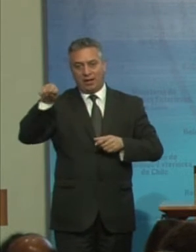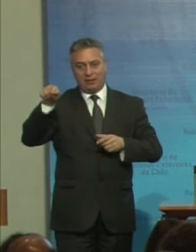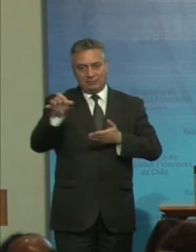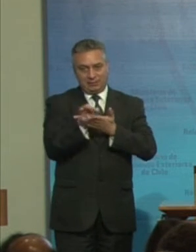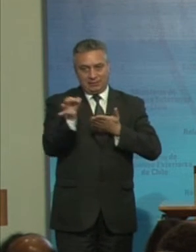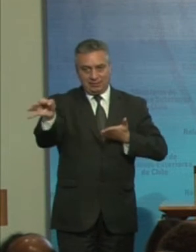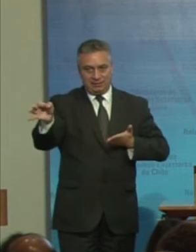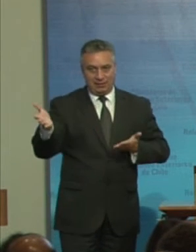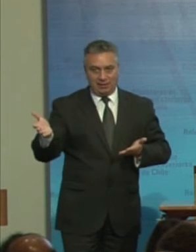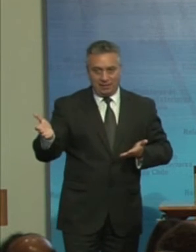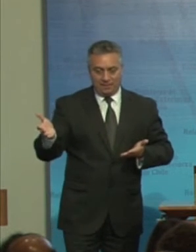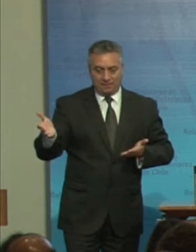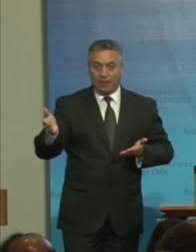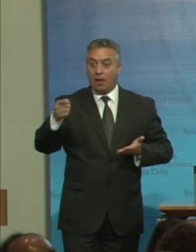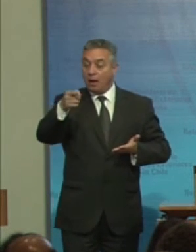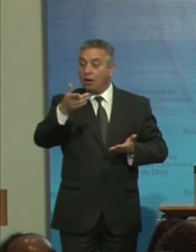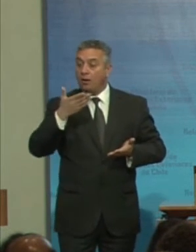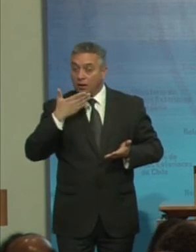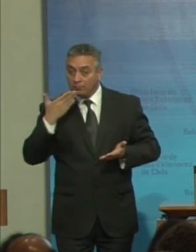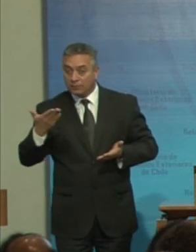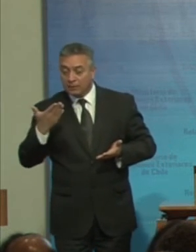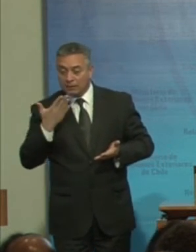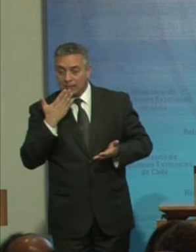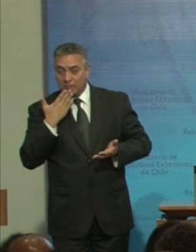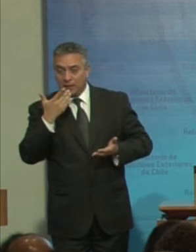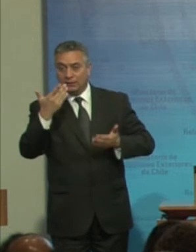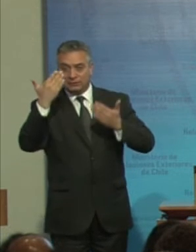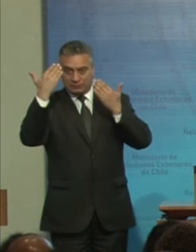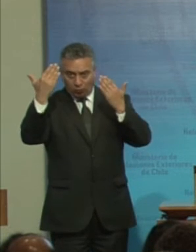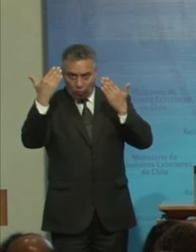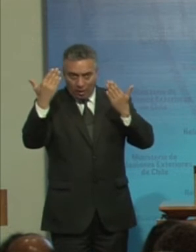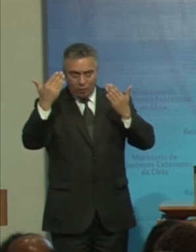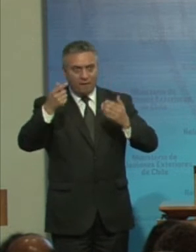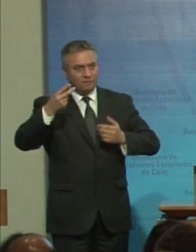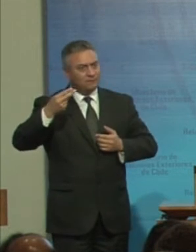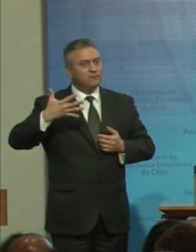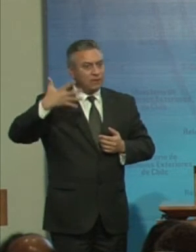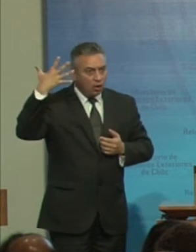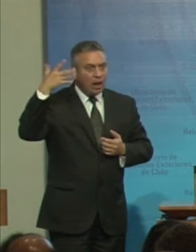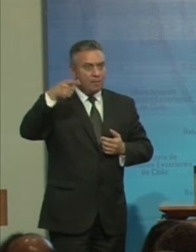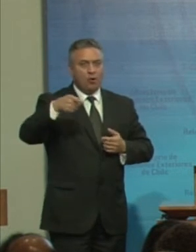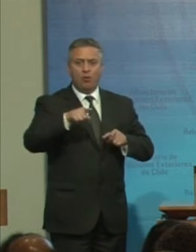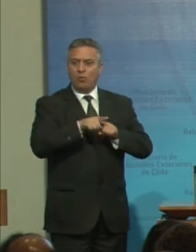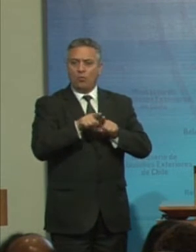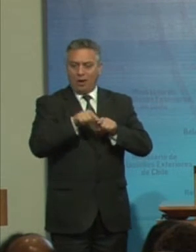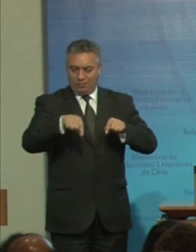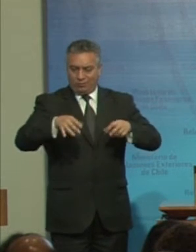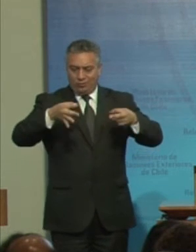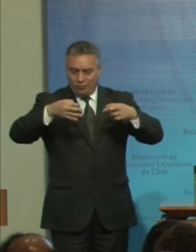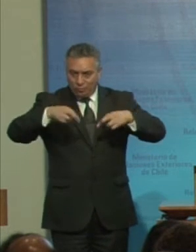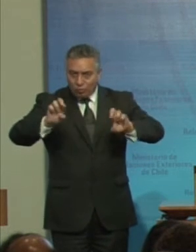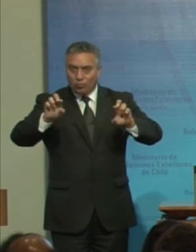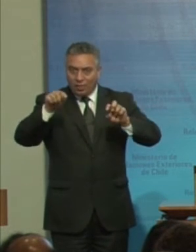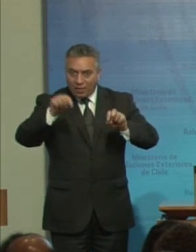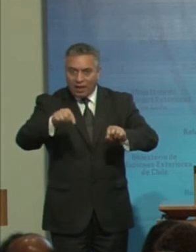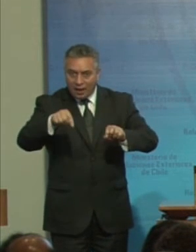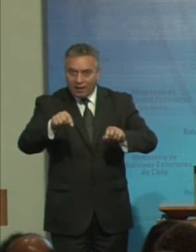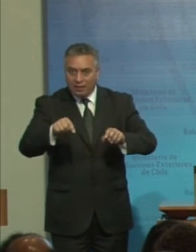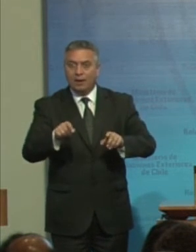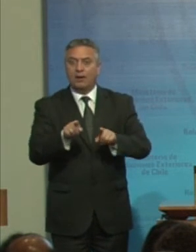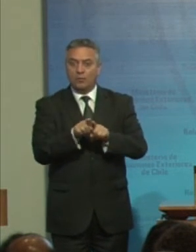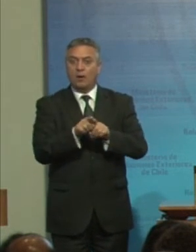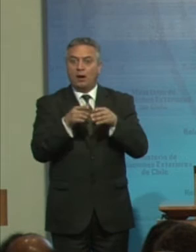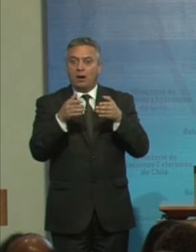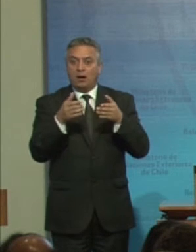Igualmente Por cierto Saludamos Y valoramos La valiosa oportunidad De participar Junto a tan